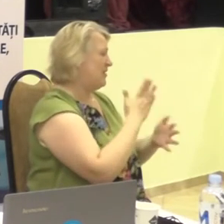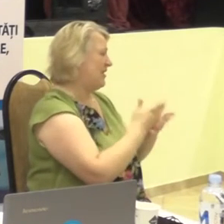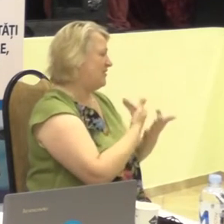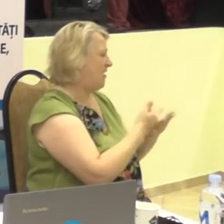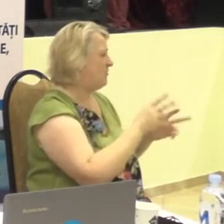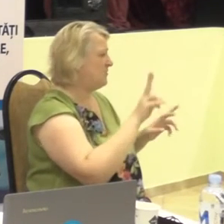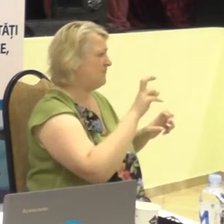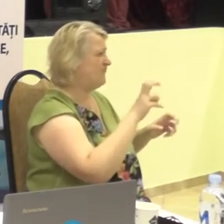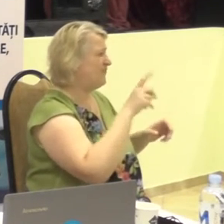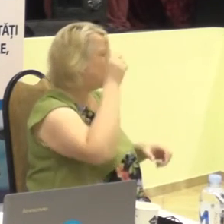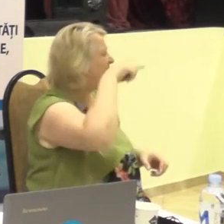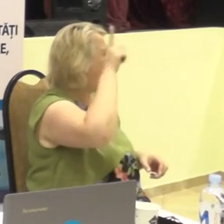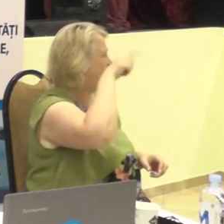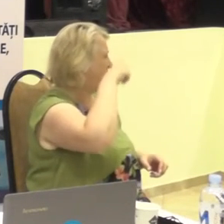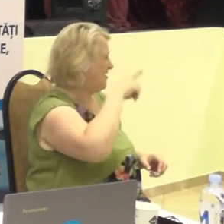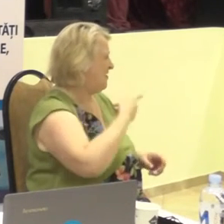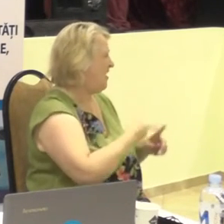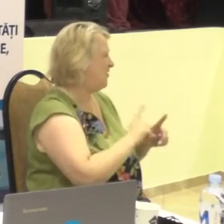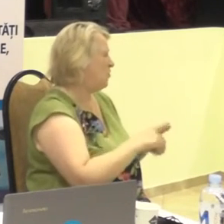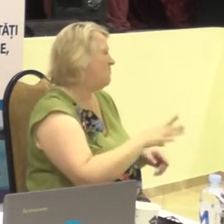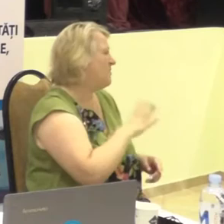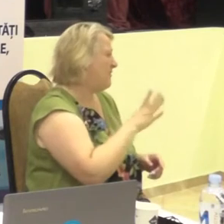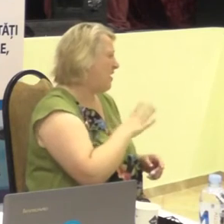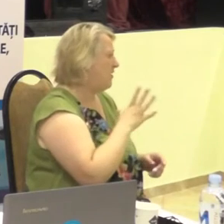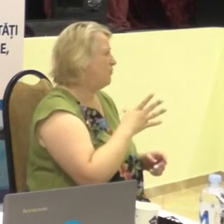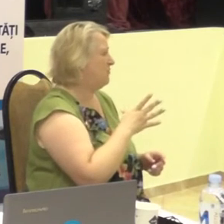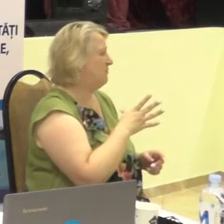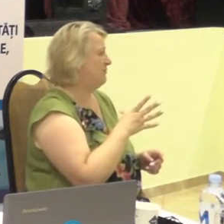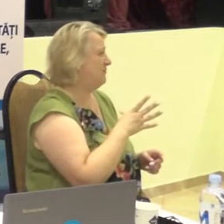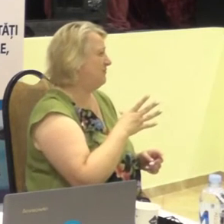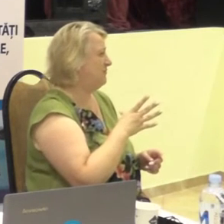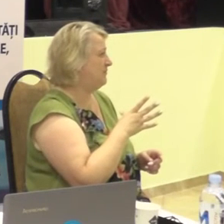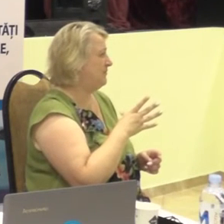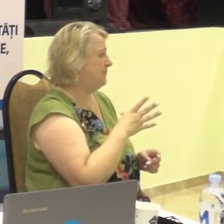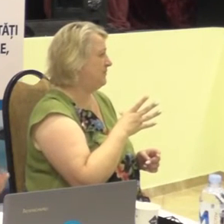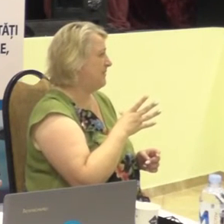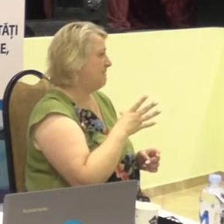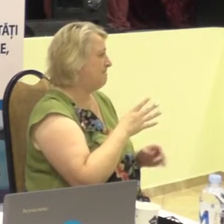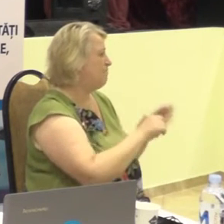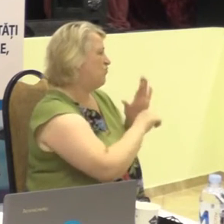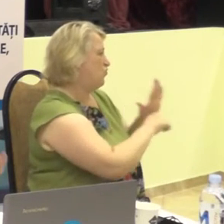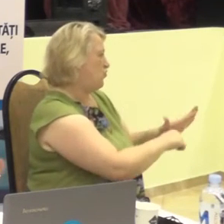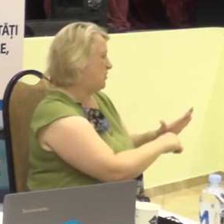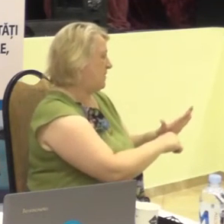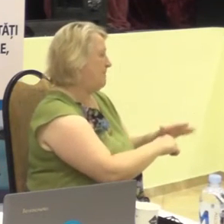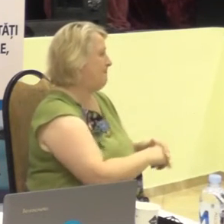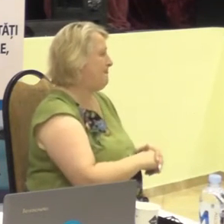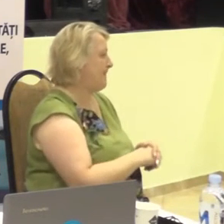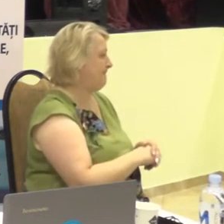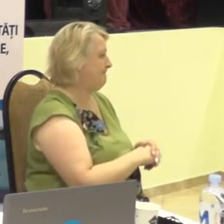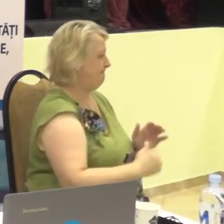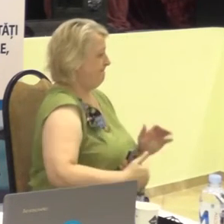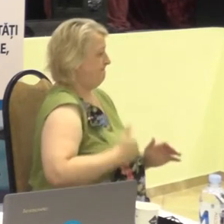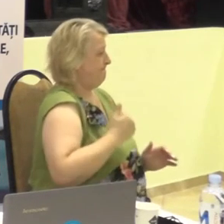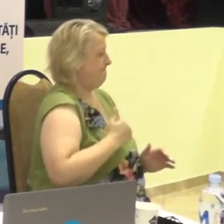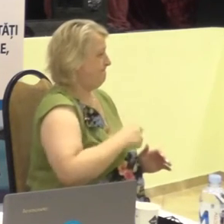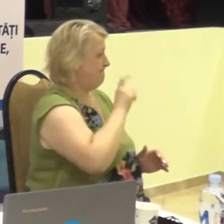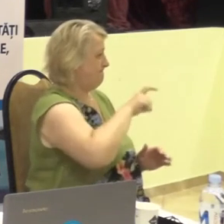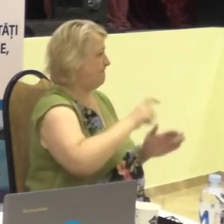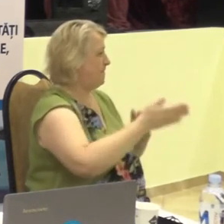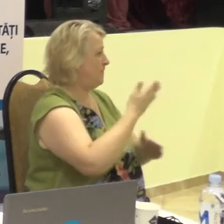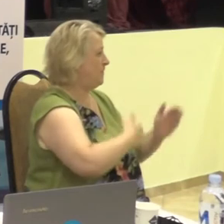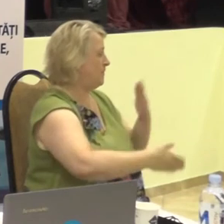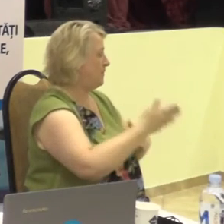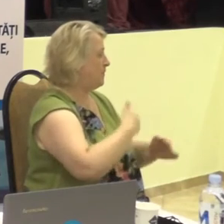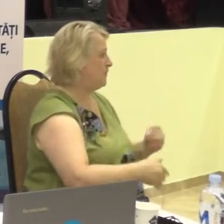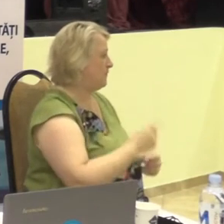care uneori înjosească autoritatea persoanelor cu deficiențe de